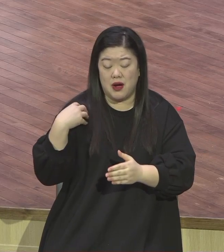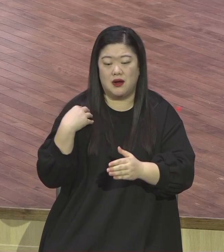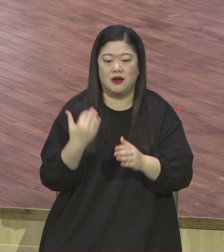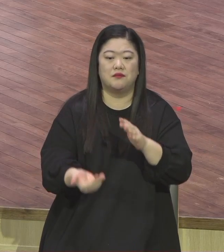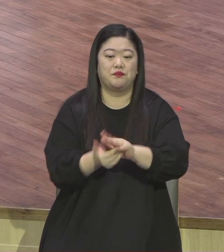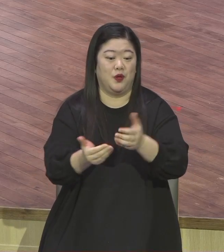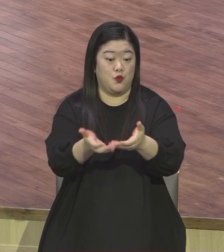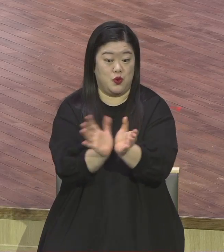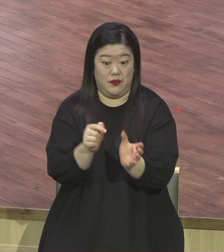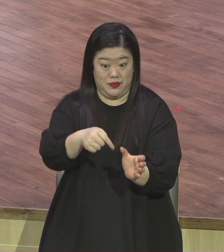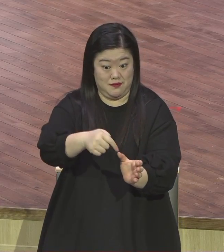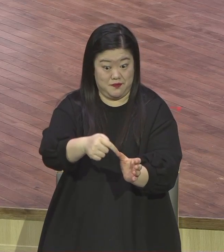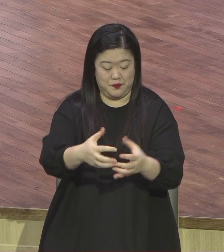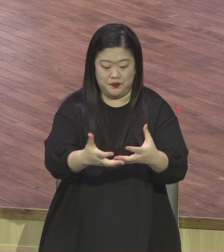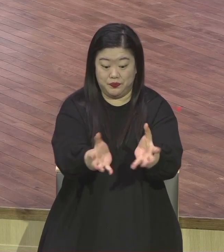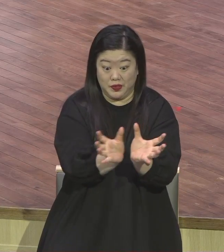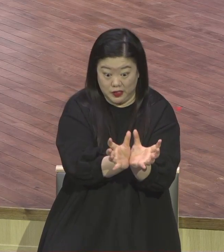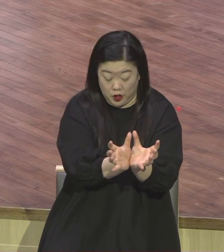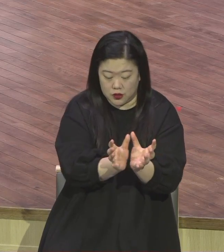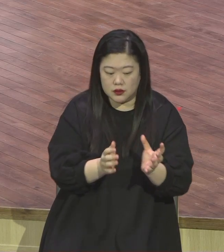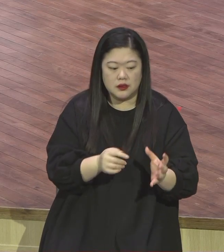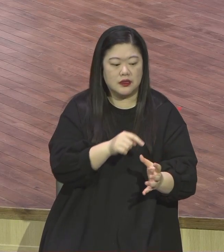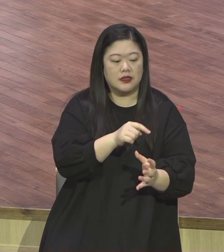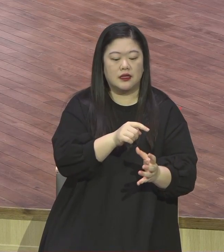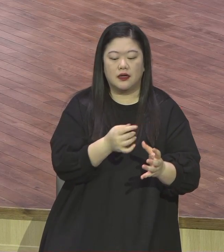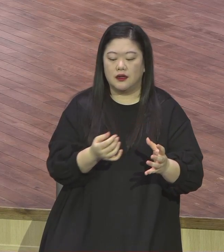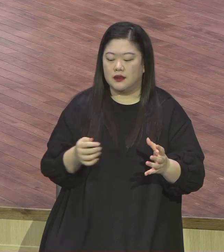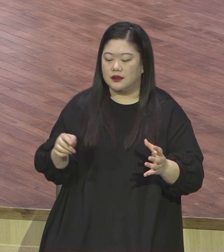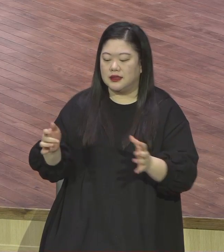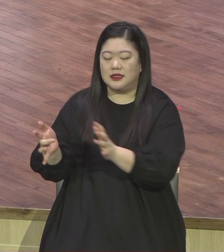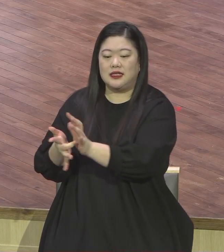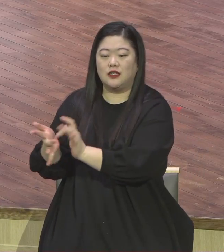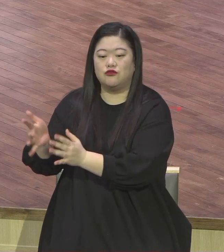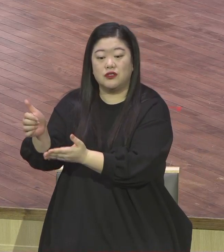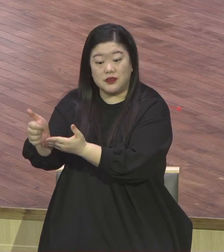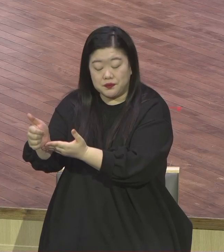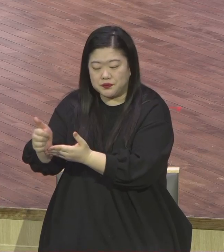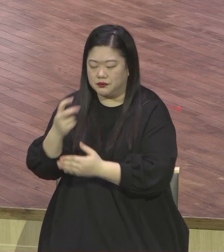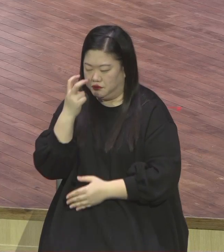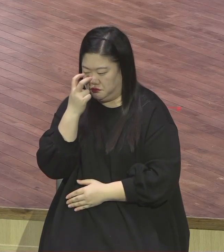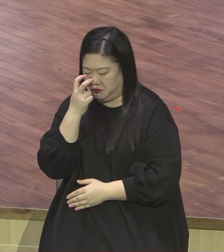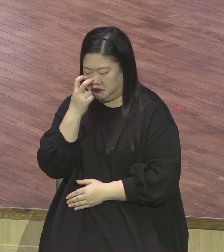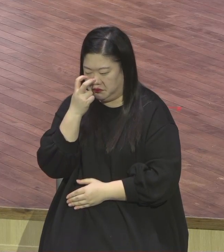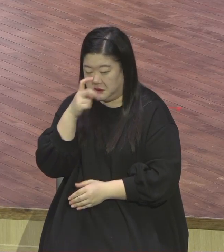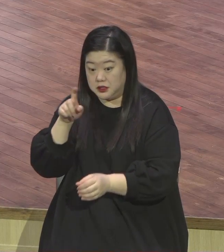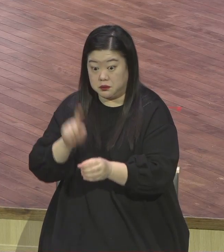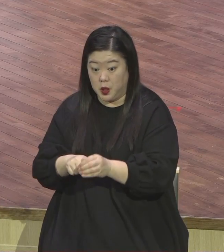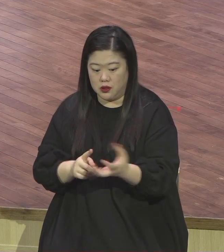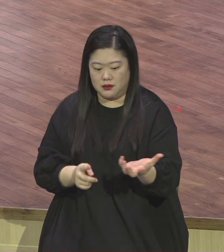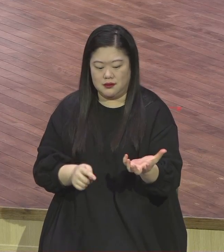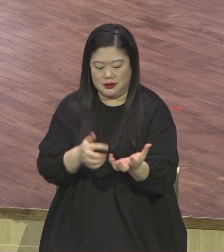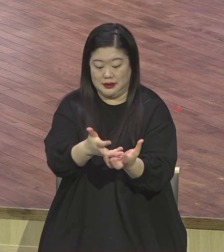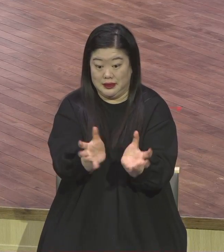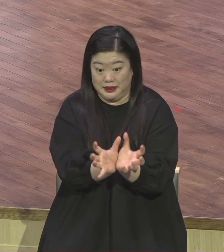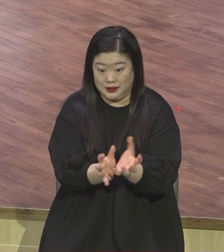예수님 당시의 대부분 바르션들로 구성되어 있었습니다. 사내들인 공예원은